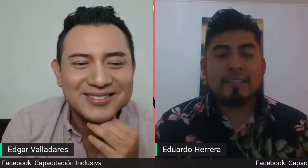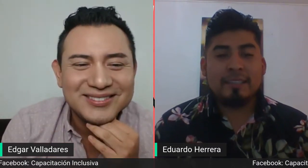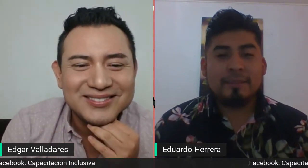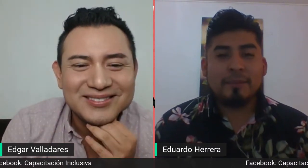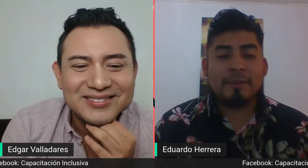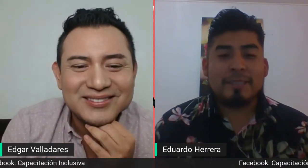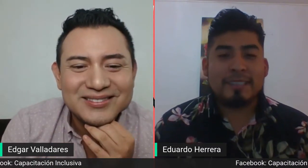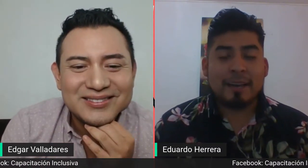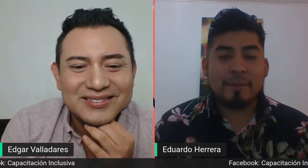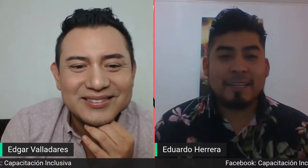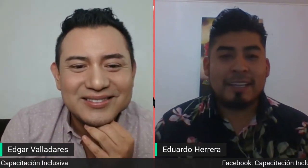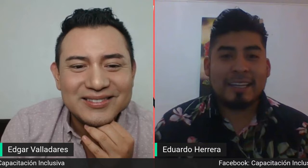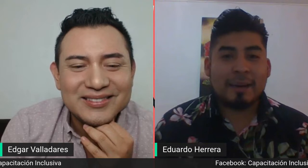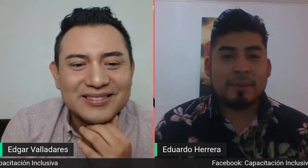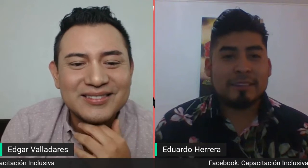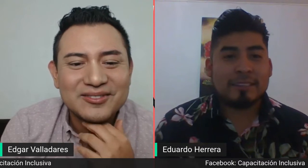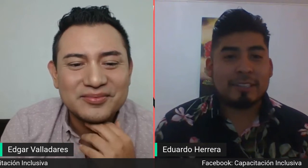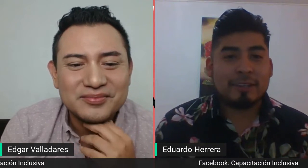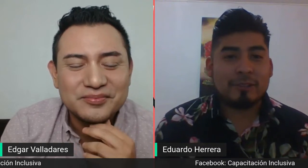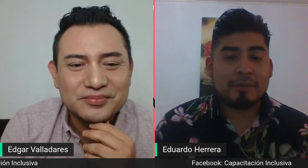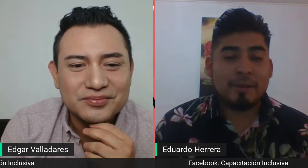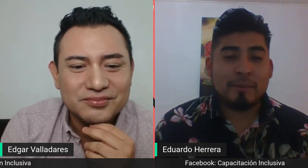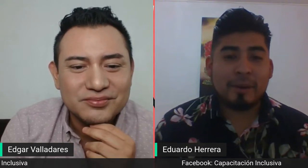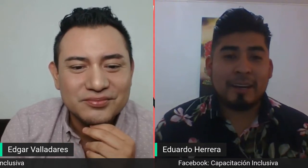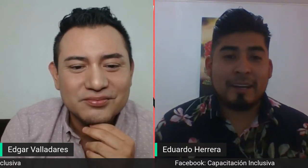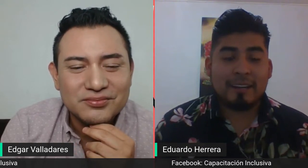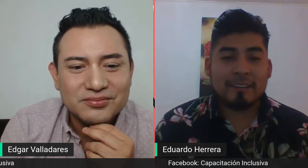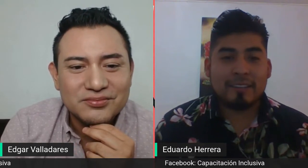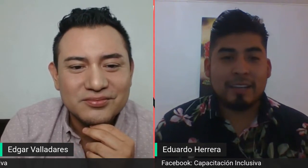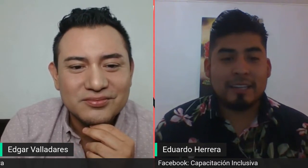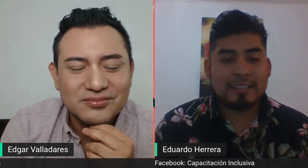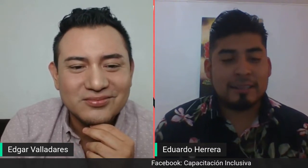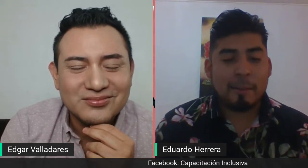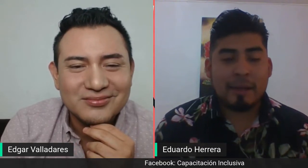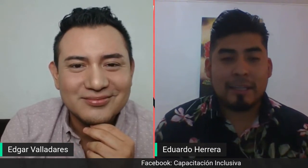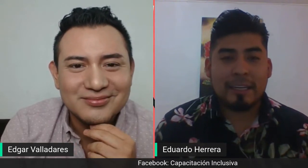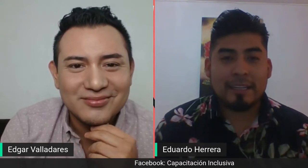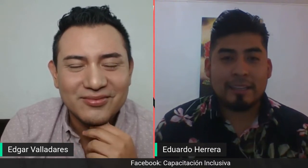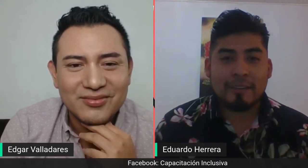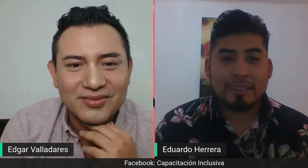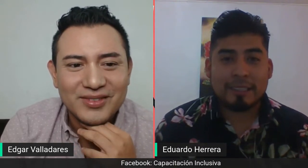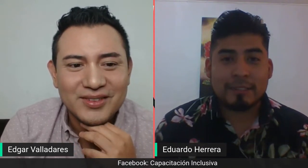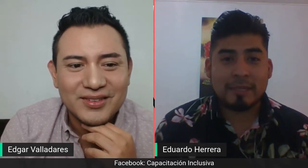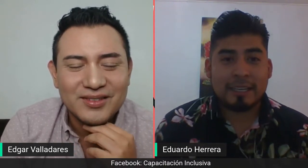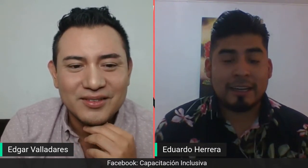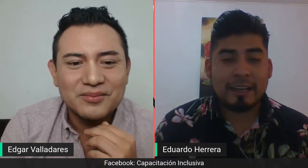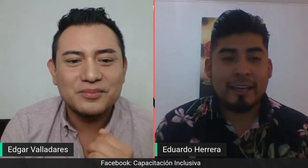Sí, pueden visitar la página de capacitación inclusiva, pueden encontrar material de lengua de señas mexicana,